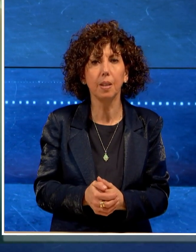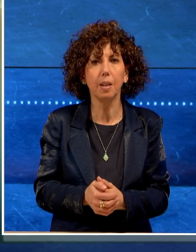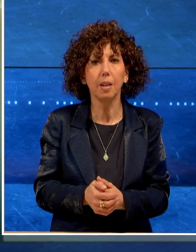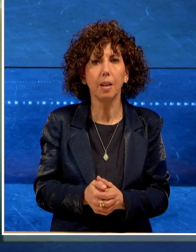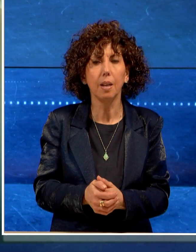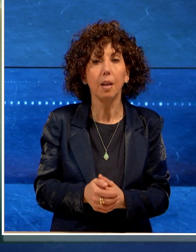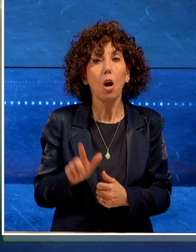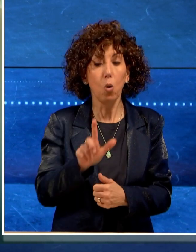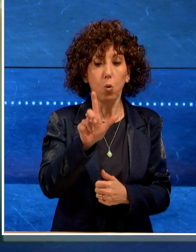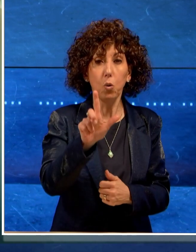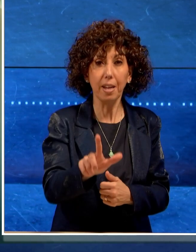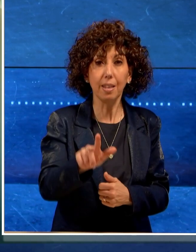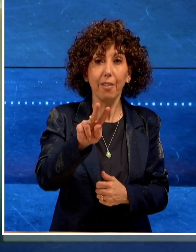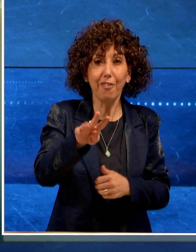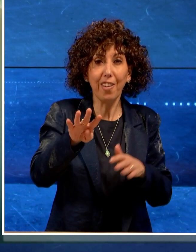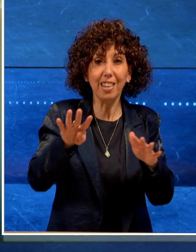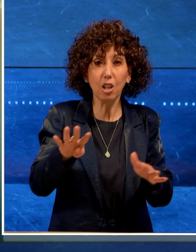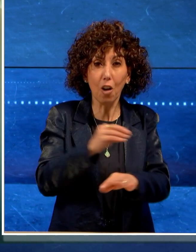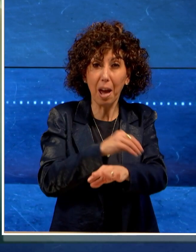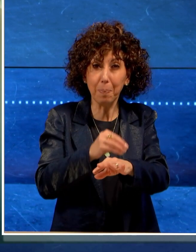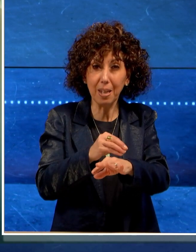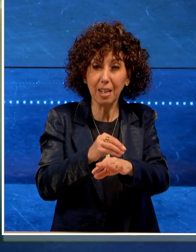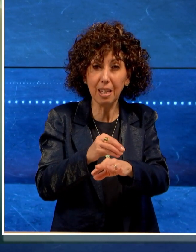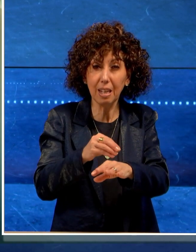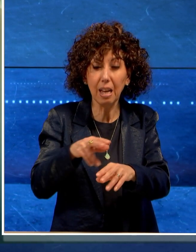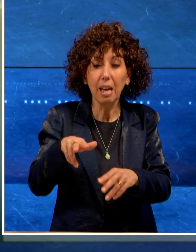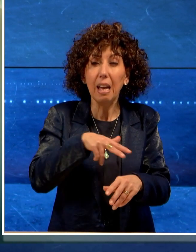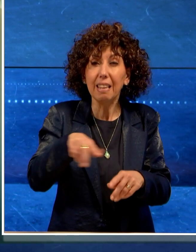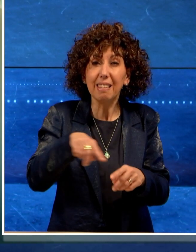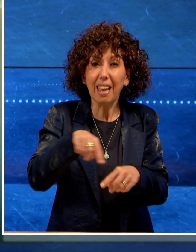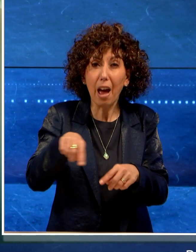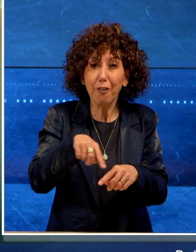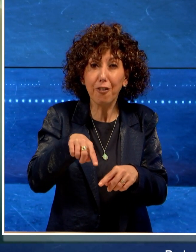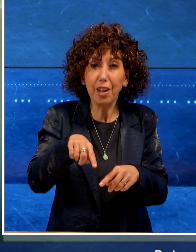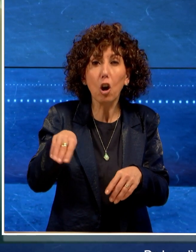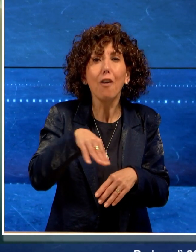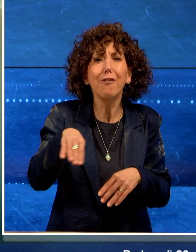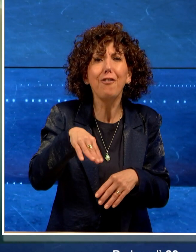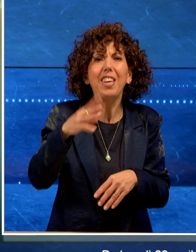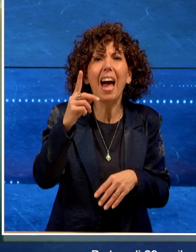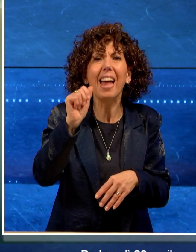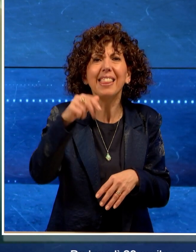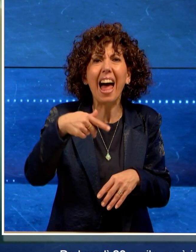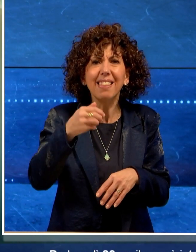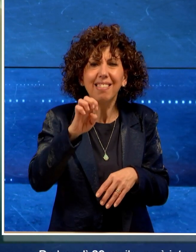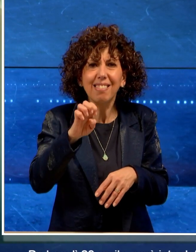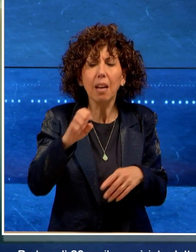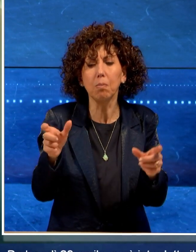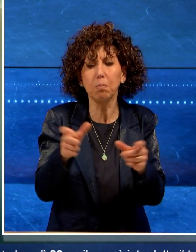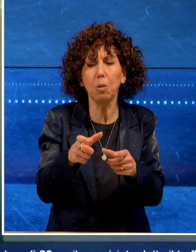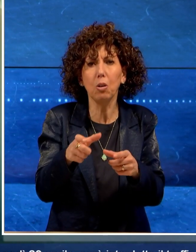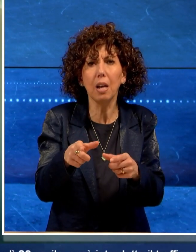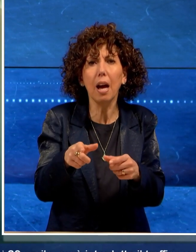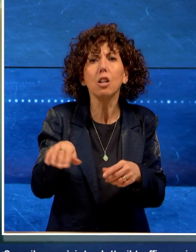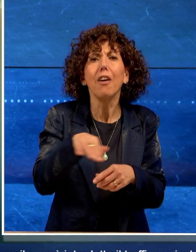dal lunedì 29 aprile sarà interdetto il traffico nel tratto di via Dante compreso tra